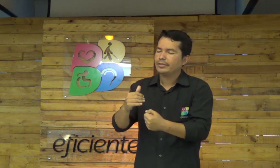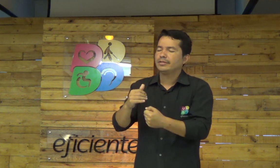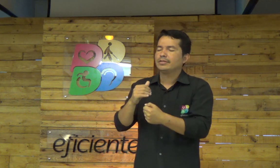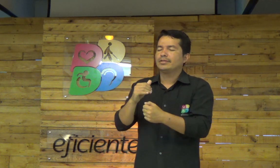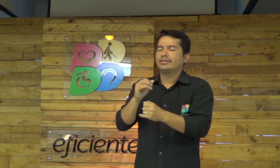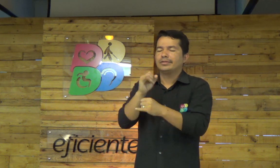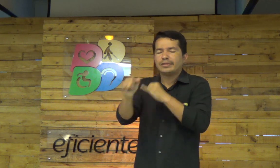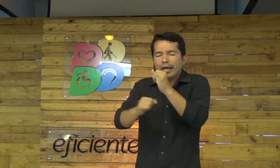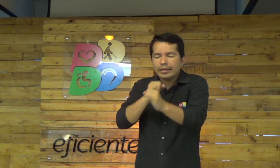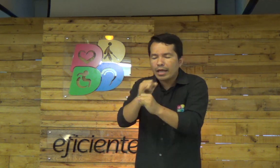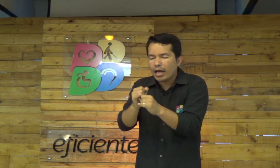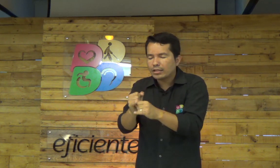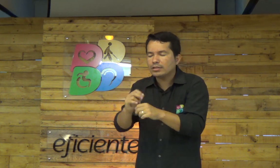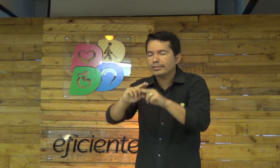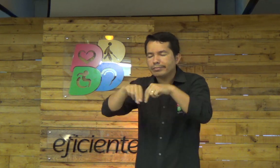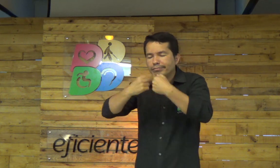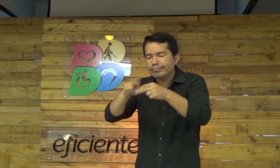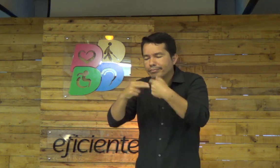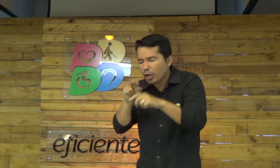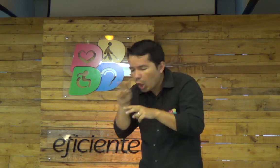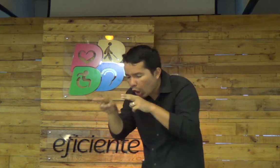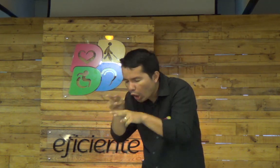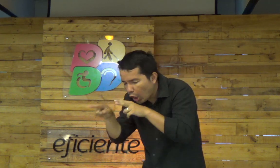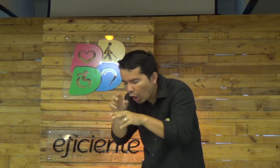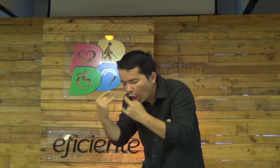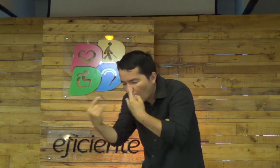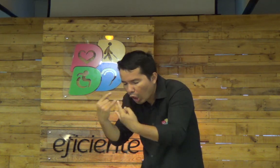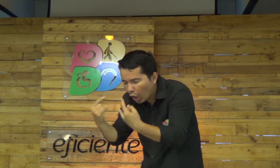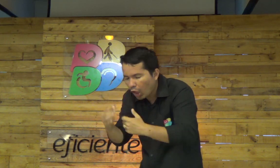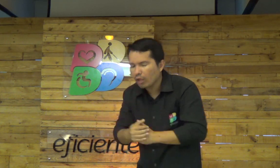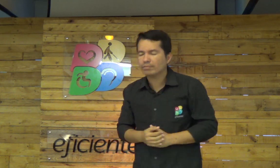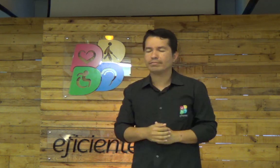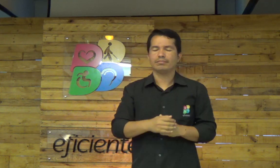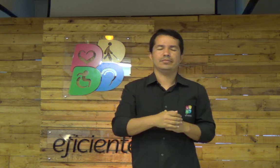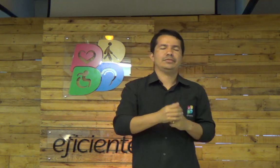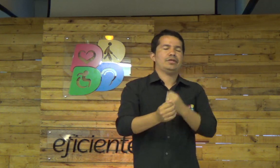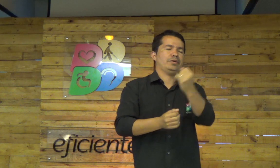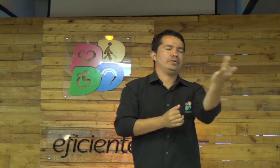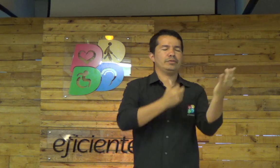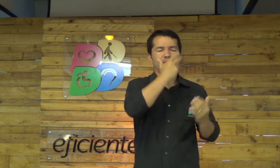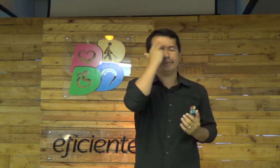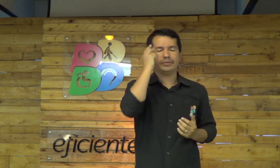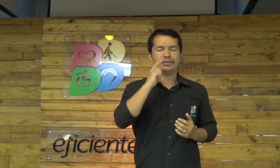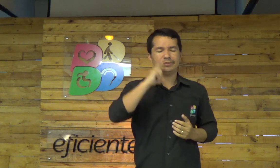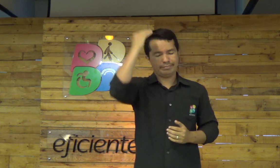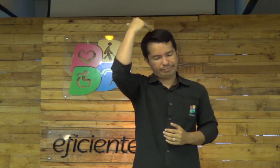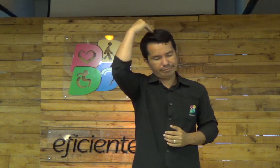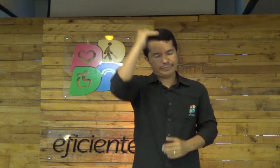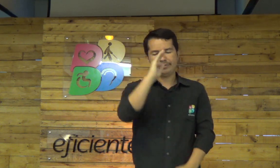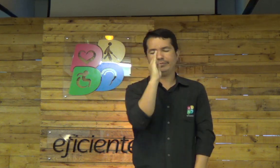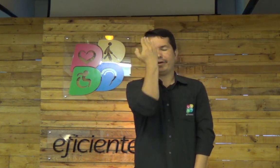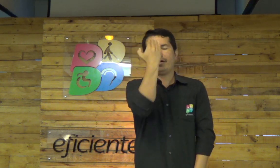escondem isso. Ali na internet, fotografia, acabam se deixando seduzidos por isso.